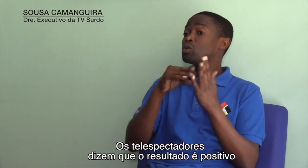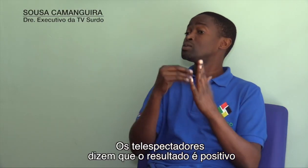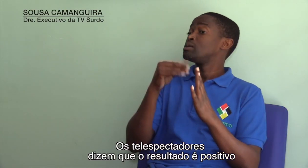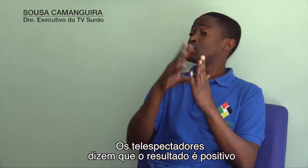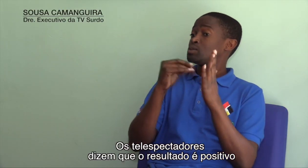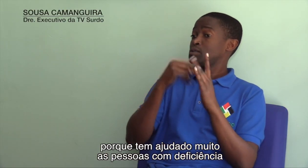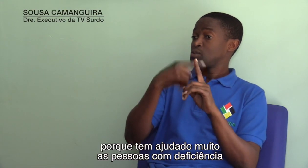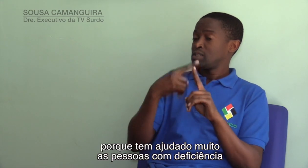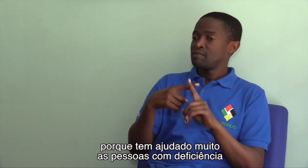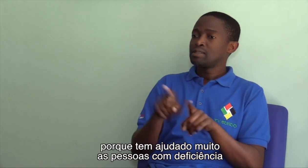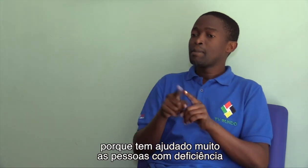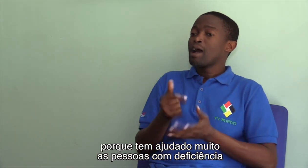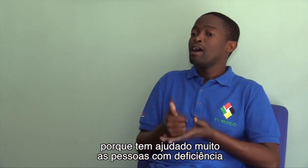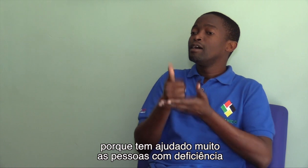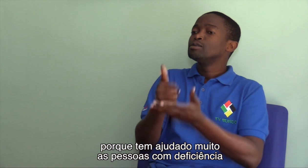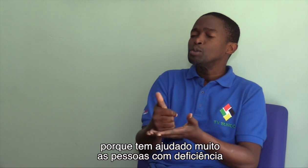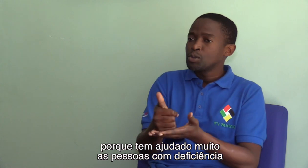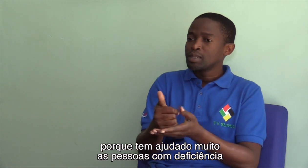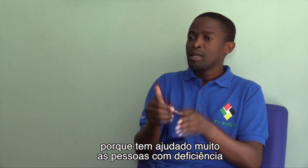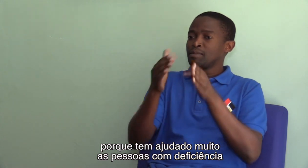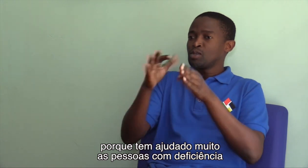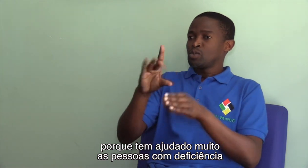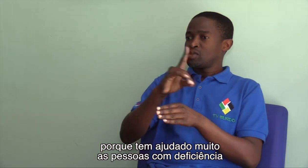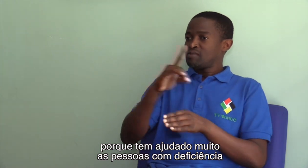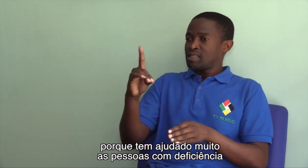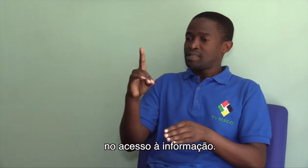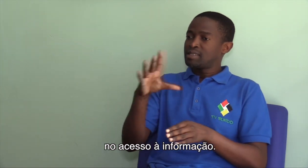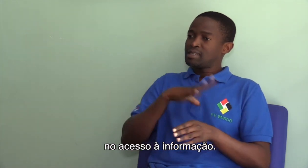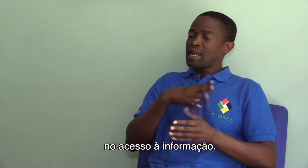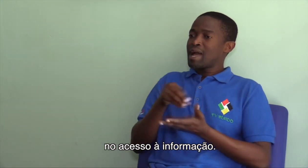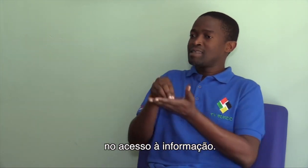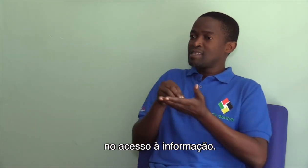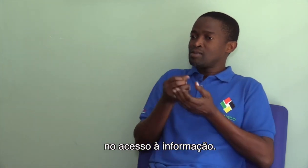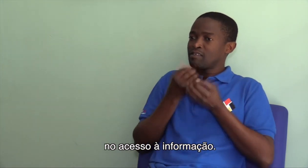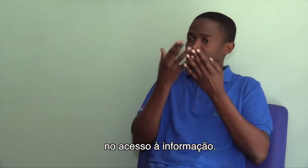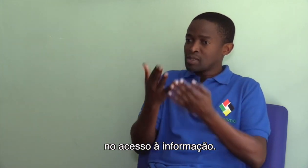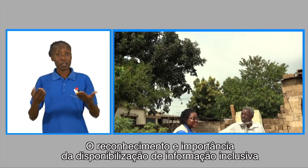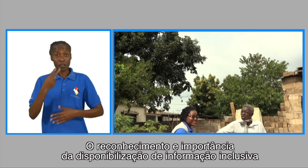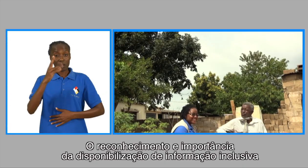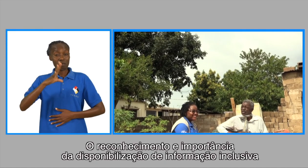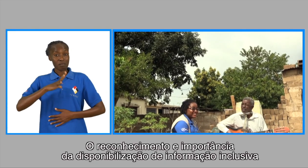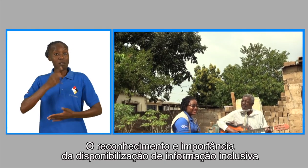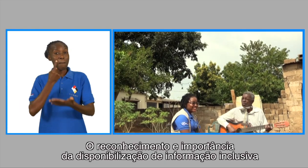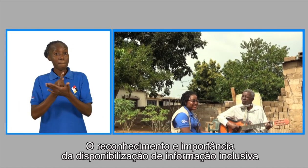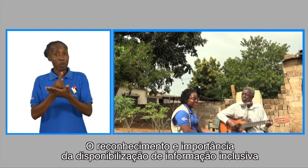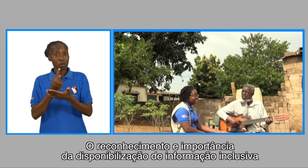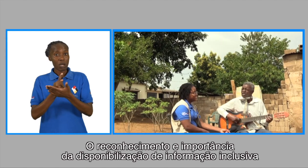positivo porque tem ajudado muito as pessoas com deficiência a terem acesso a informação o reconhecimento e a importância da